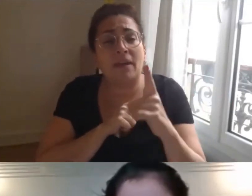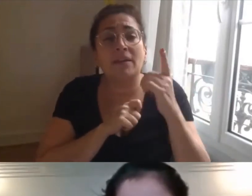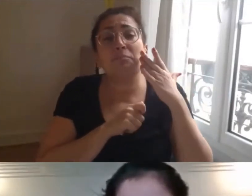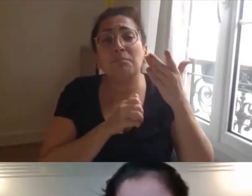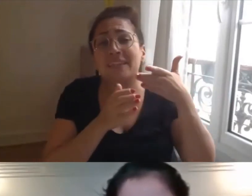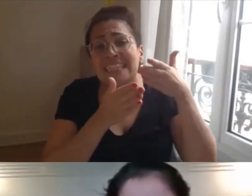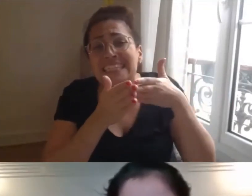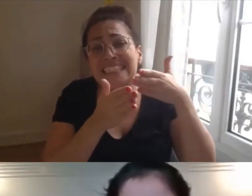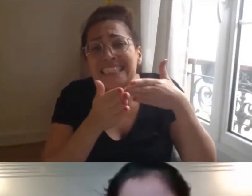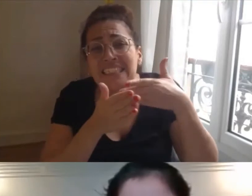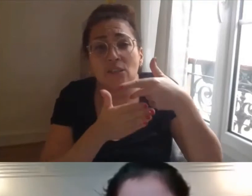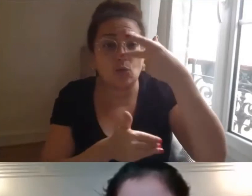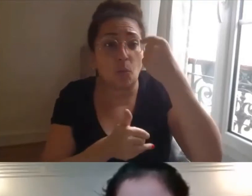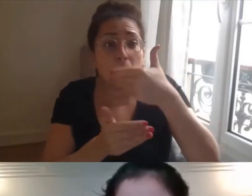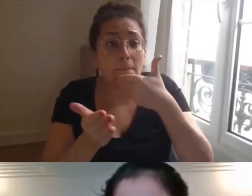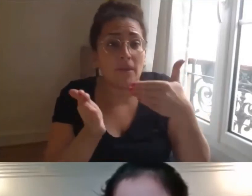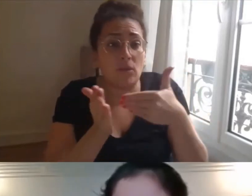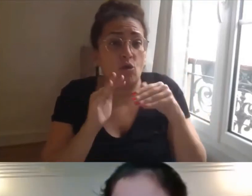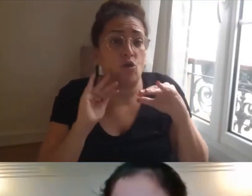confrontée